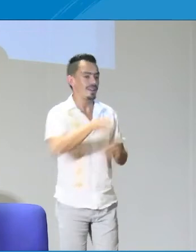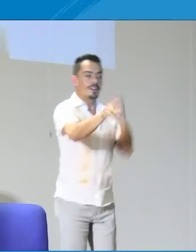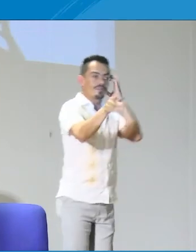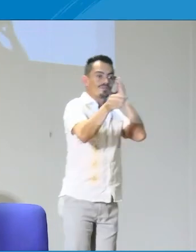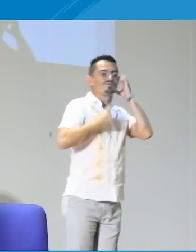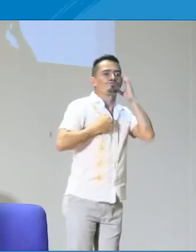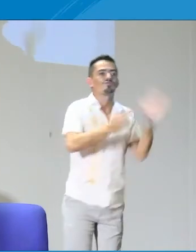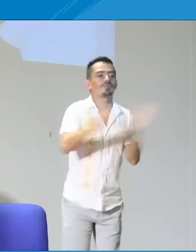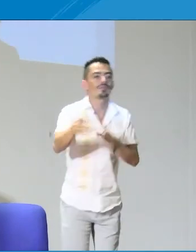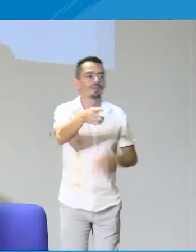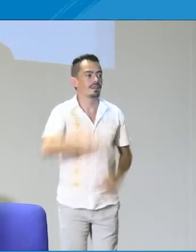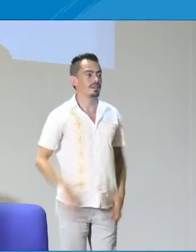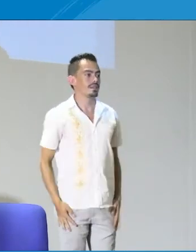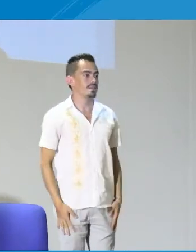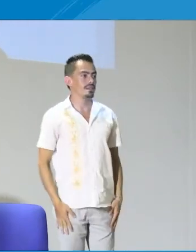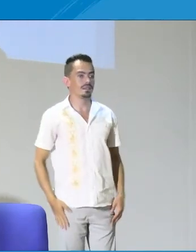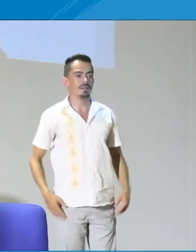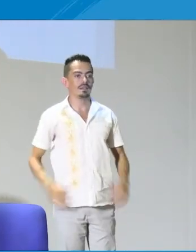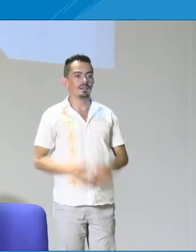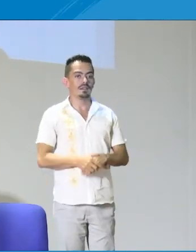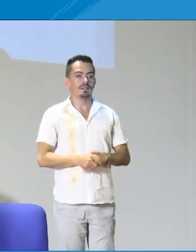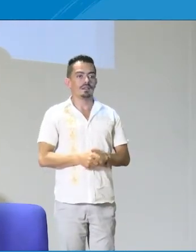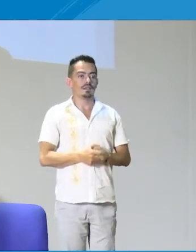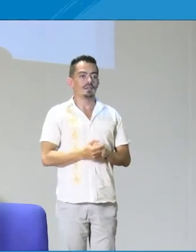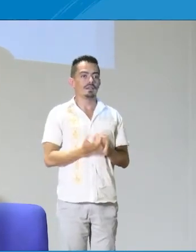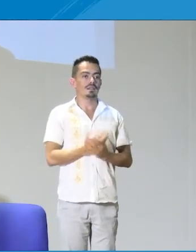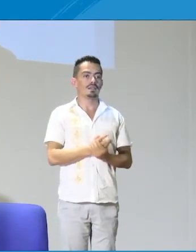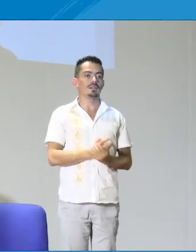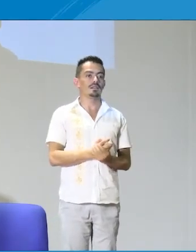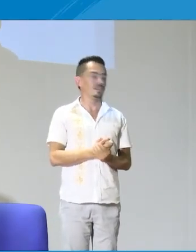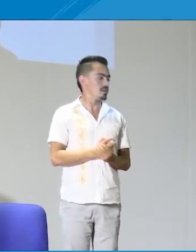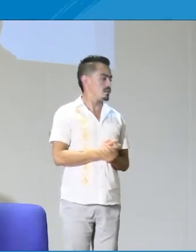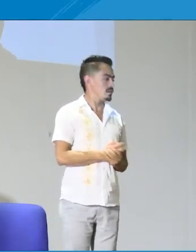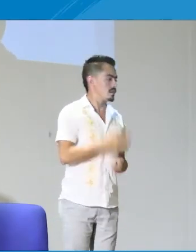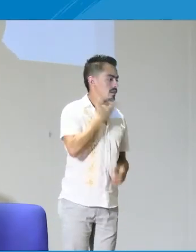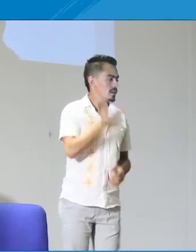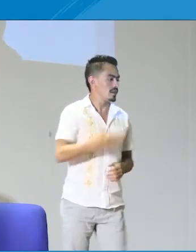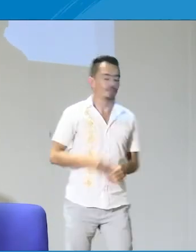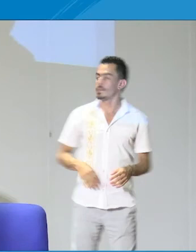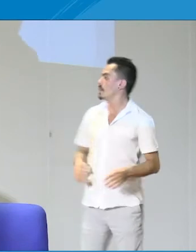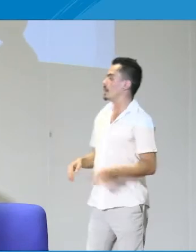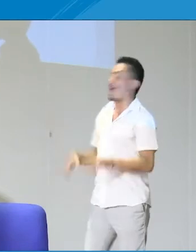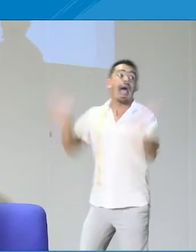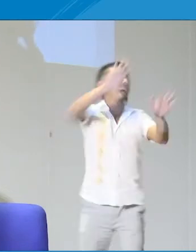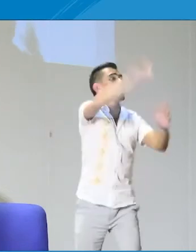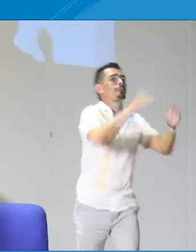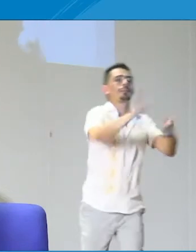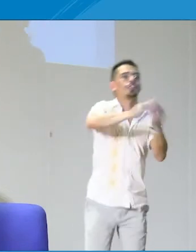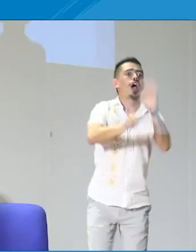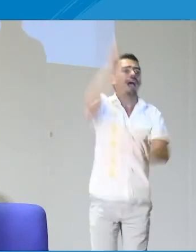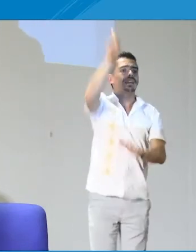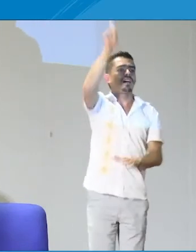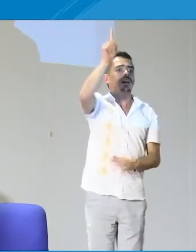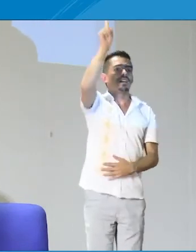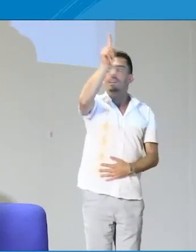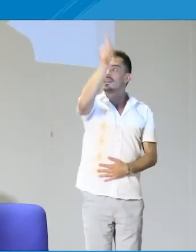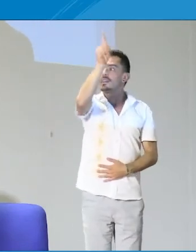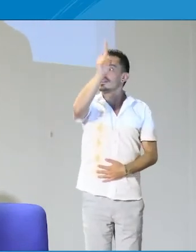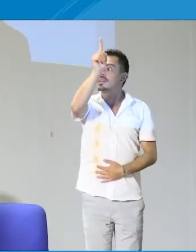motivar esto. Siguiente diapositiva, por favor, que el tiempo se está acabando. Siguiente diapositiva. Muy bien. No,